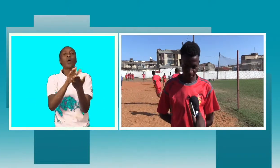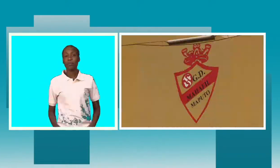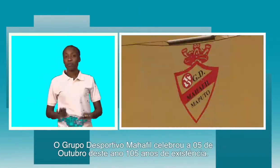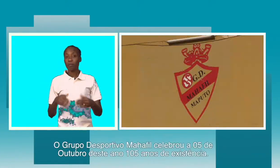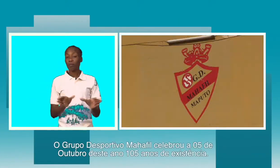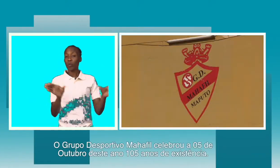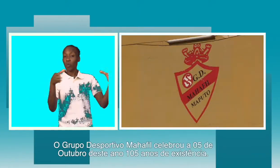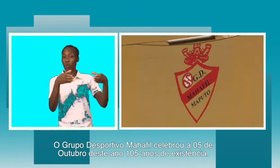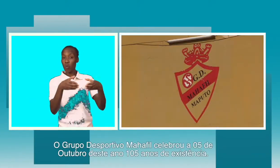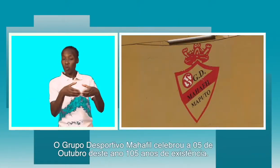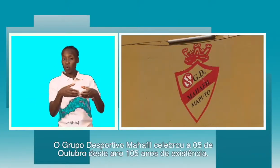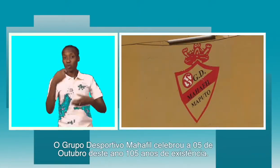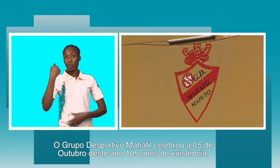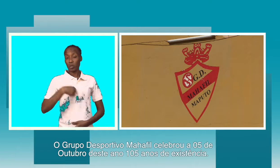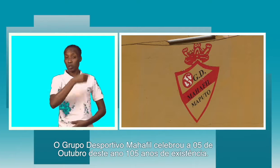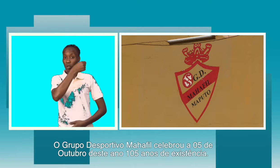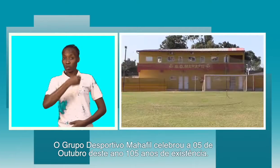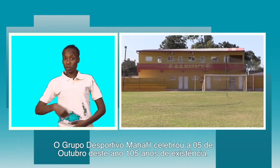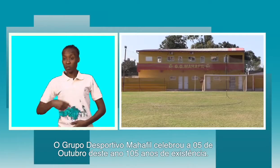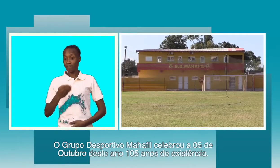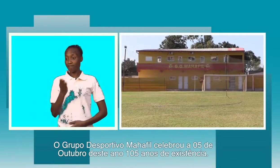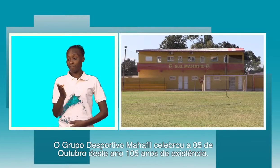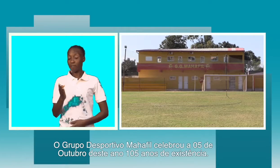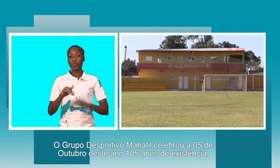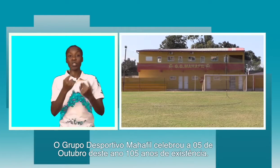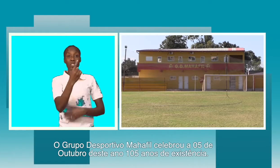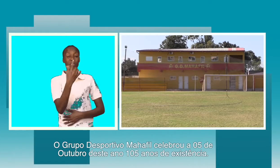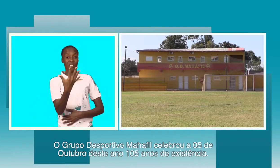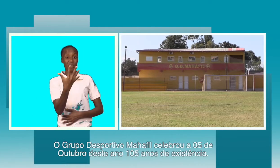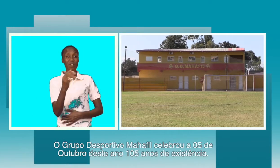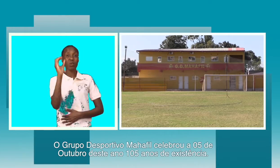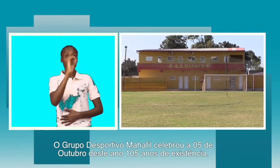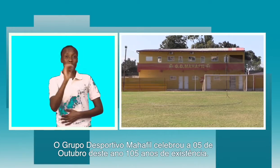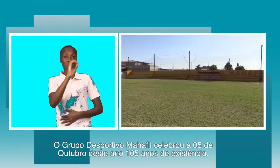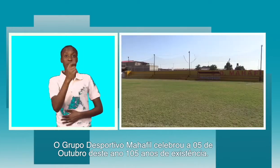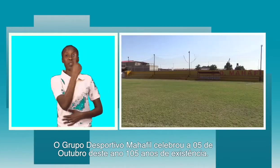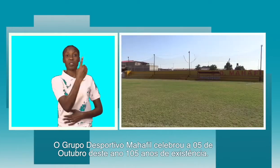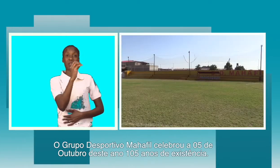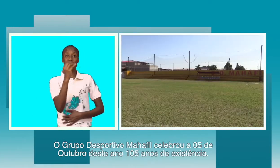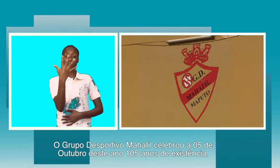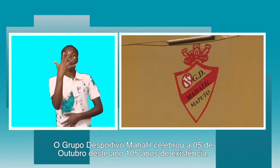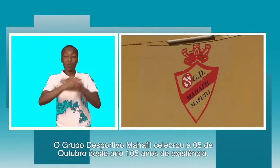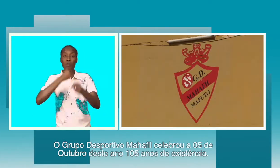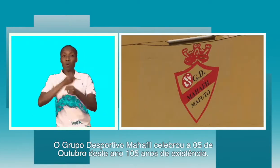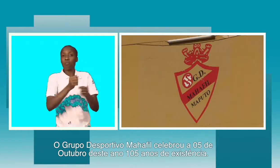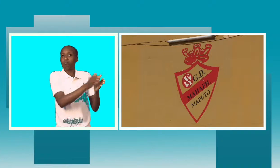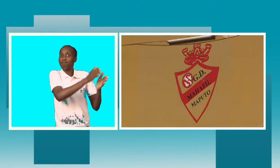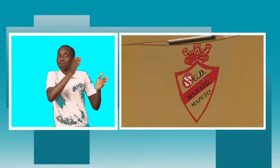O grupo desportivo Má Filha celebrou, a 15 de outubro deste ano, 105 anos de existência.